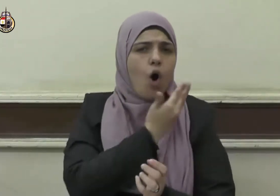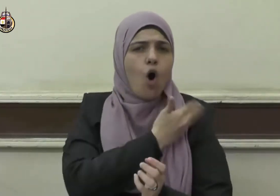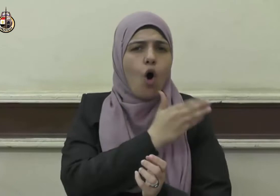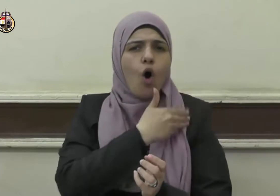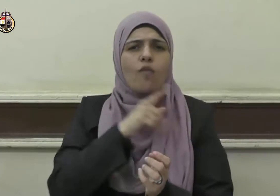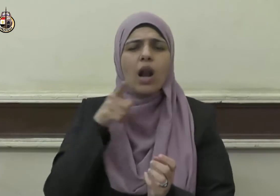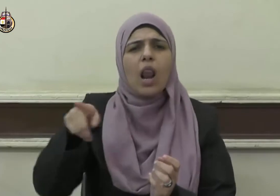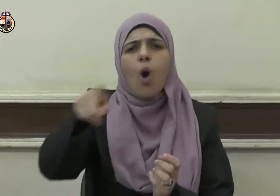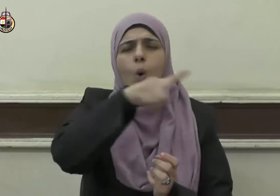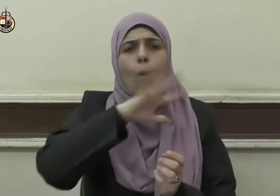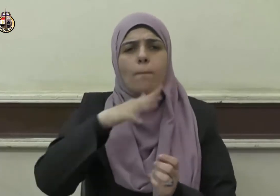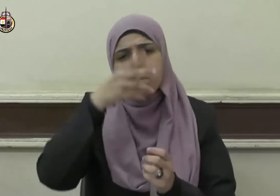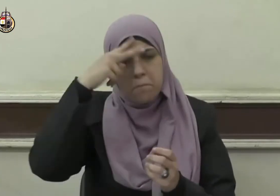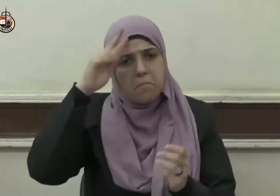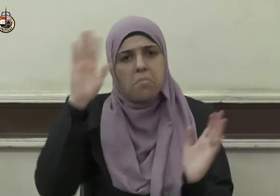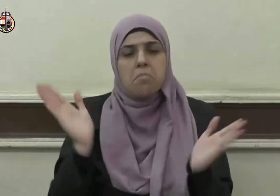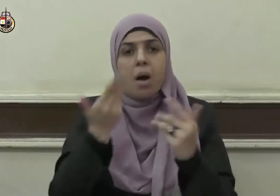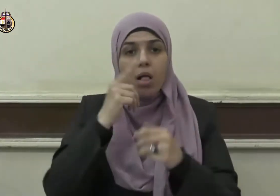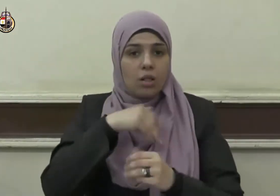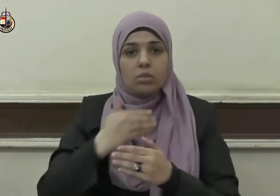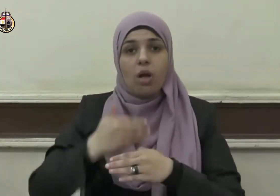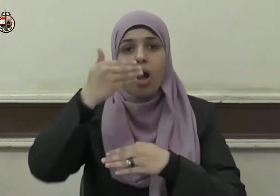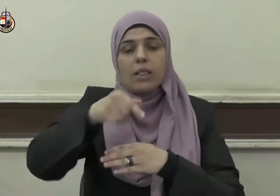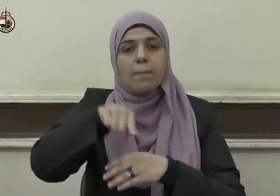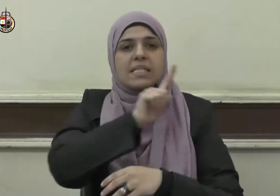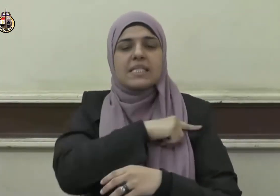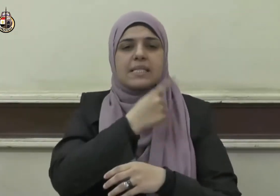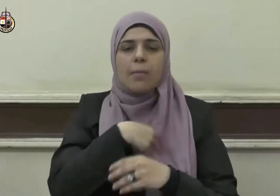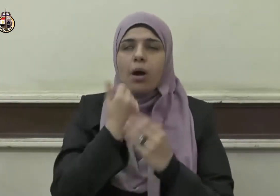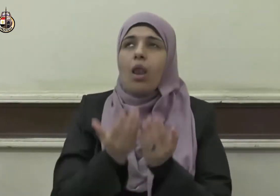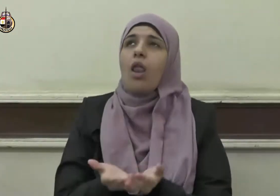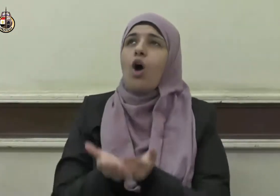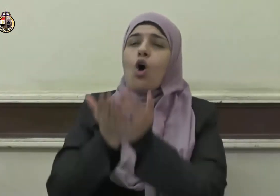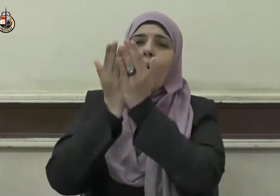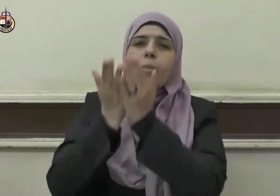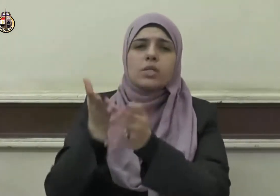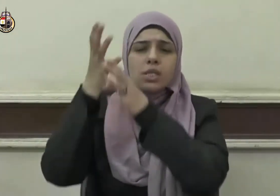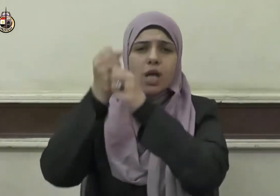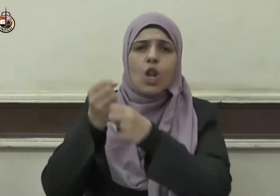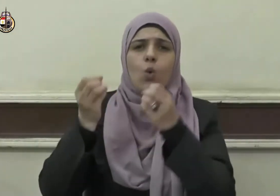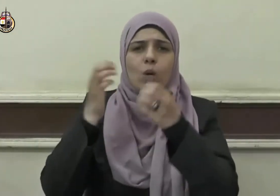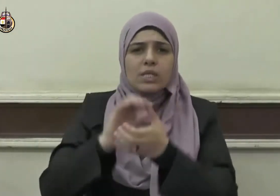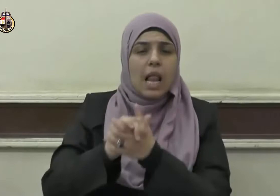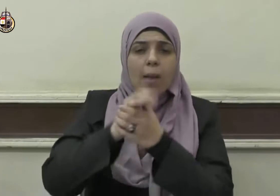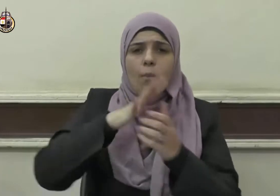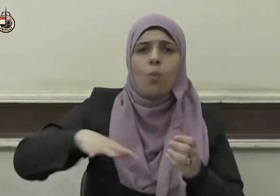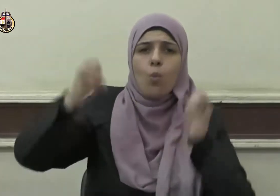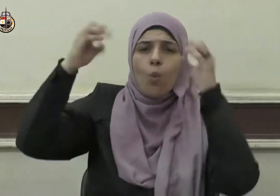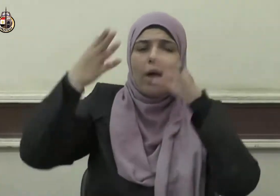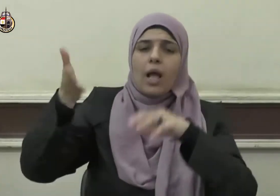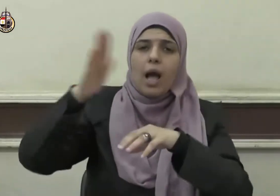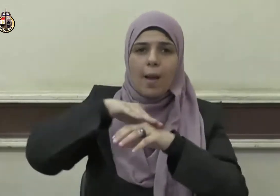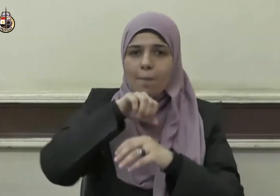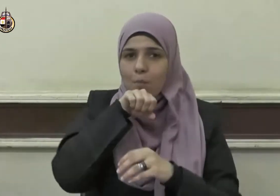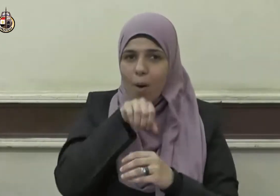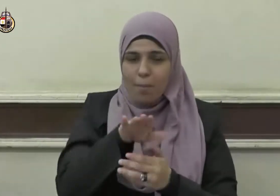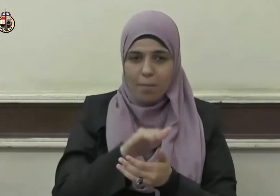تقدم من ذنبه اللهم صلِّ وسلِّم وبارِك عليه وعلى آله وصحبه ومن